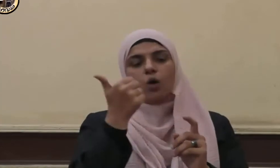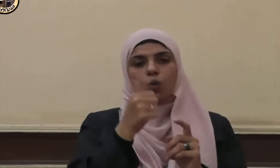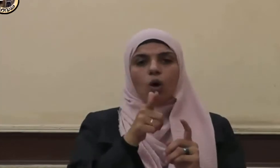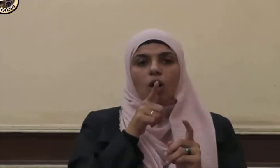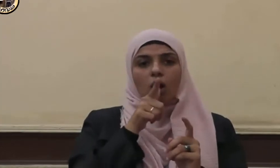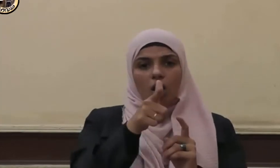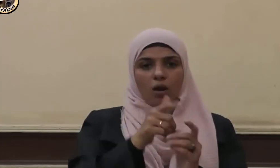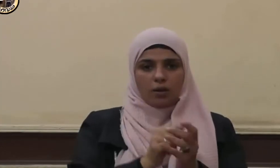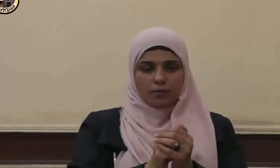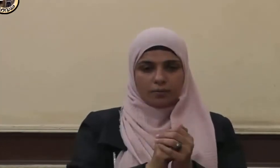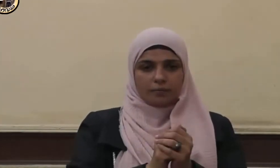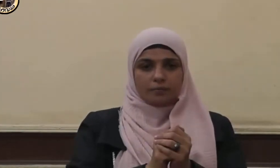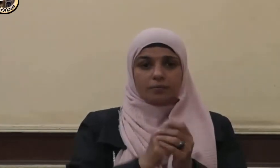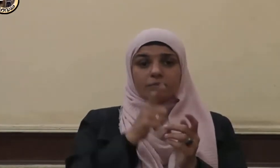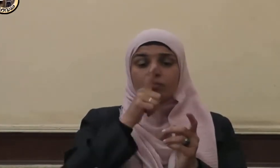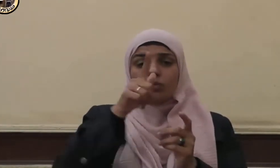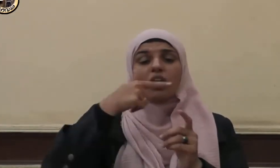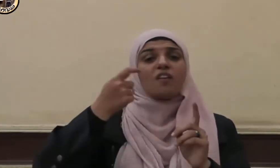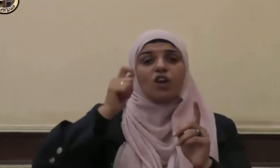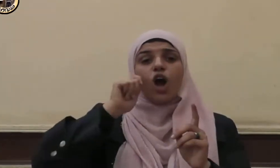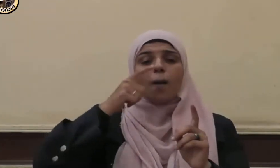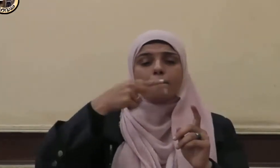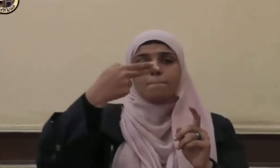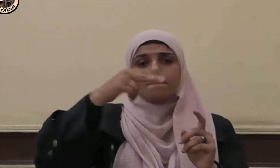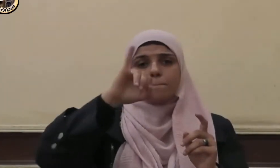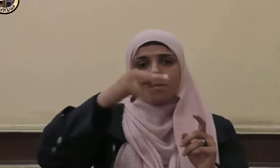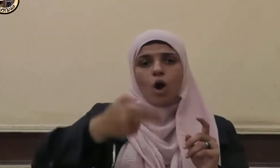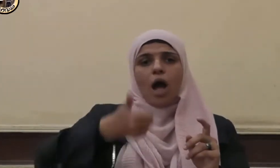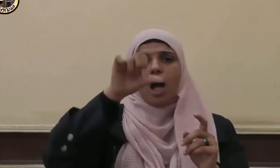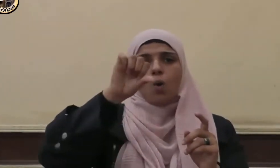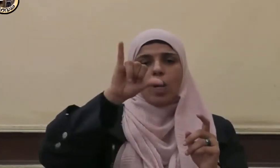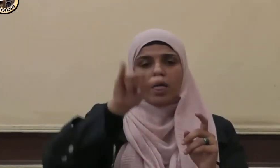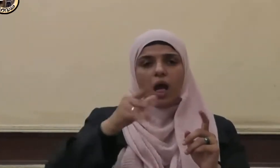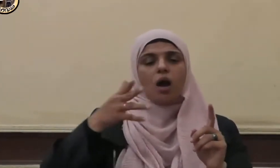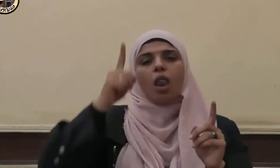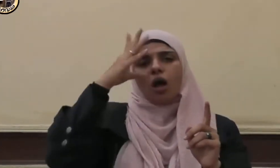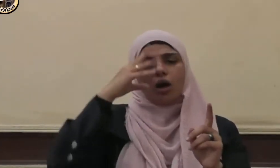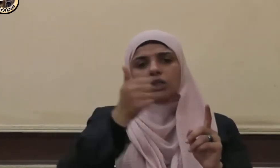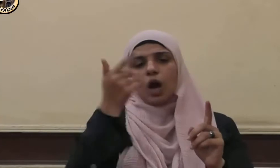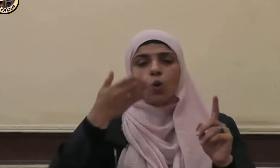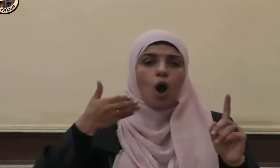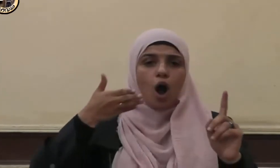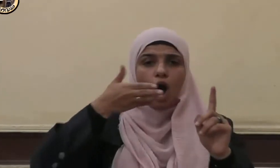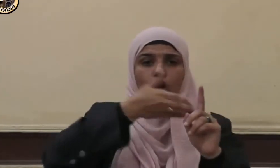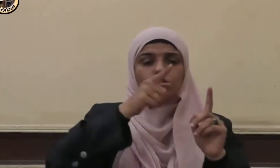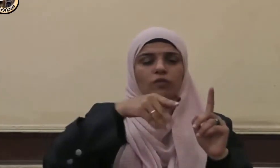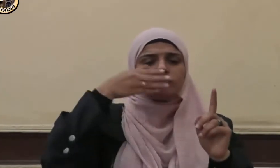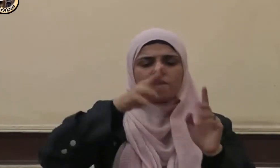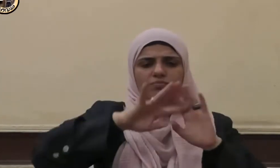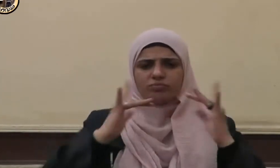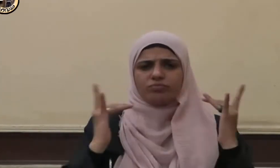قال خرج معاوية رضي الله عنه على حلقة في المسجد